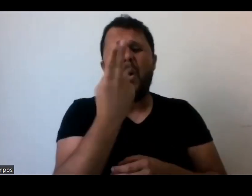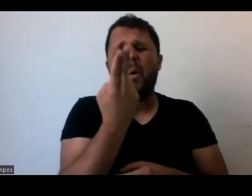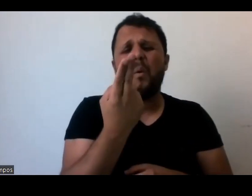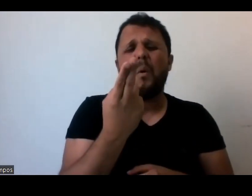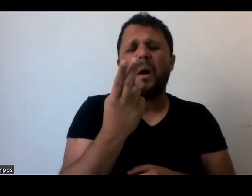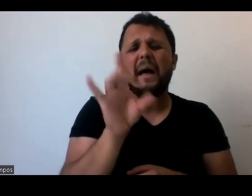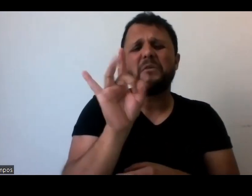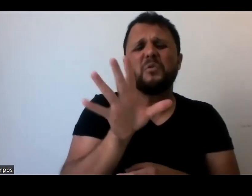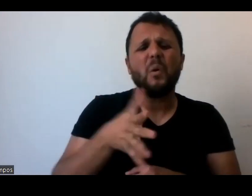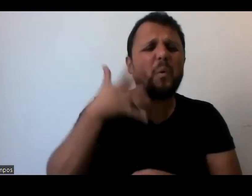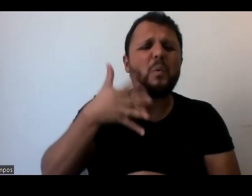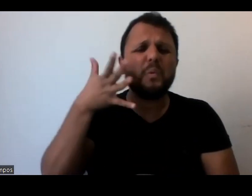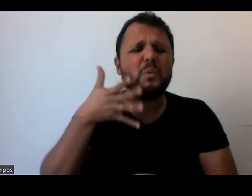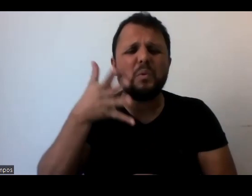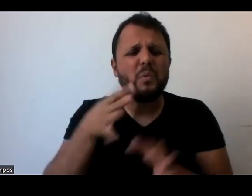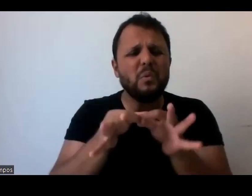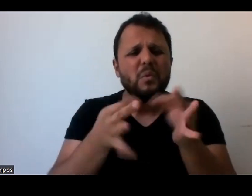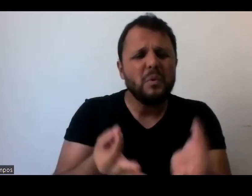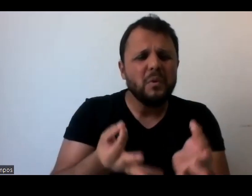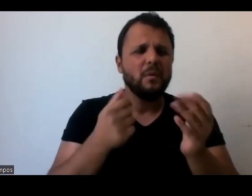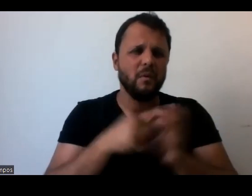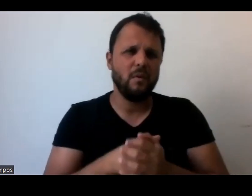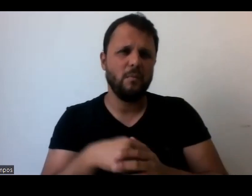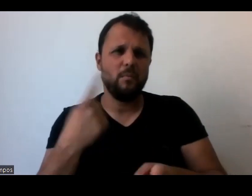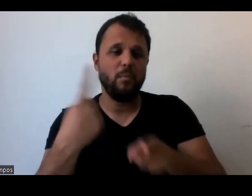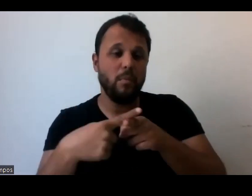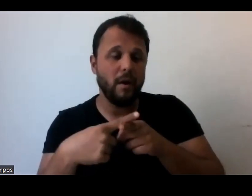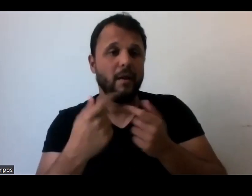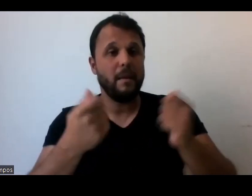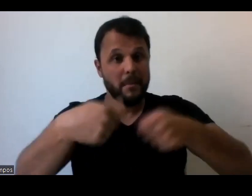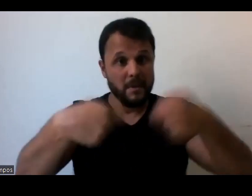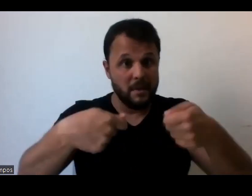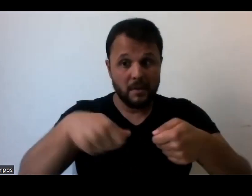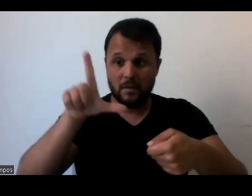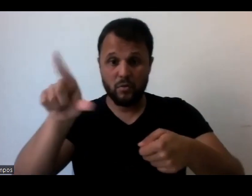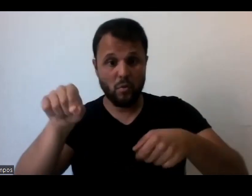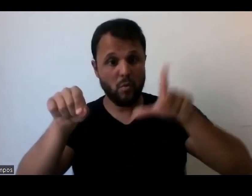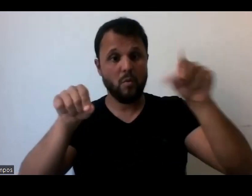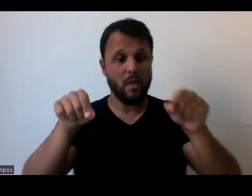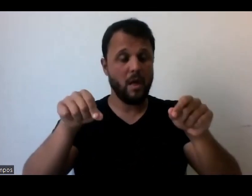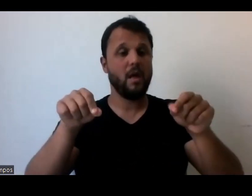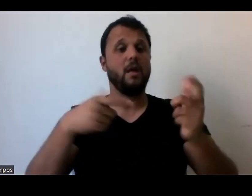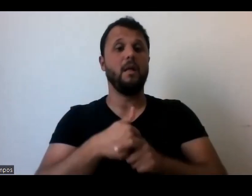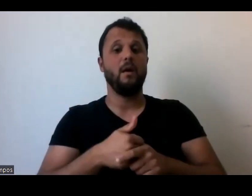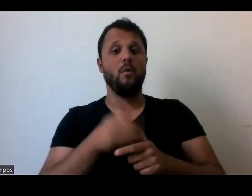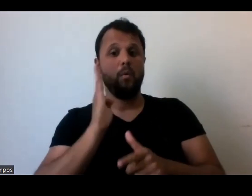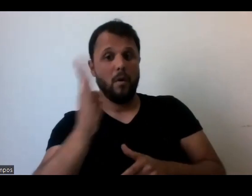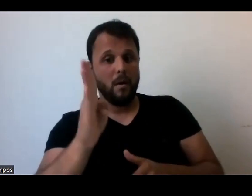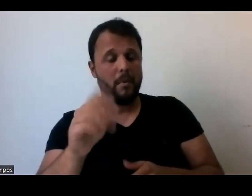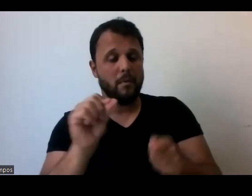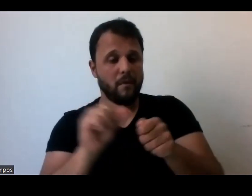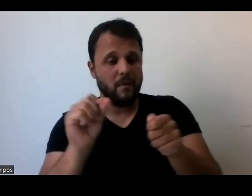questão similar, essa tríade aí, tomada de decisão, as ações e também o...